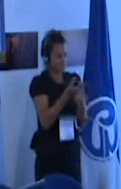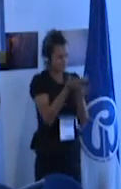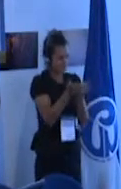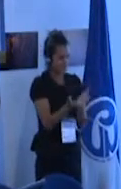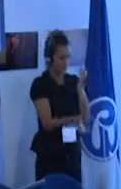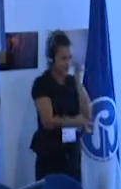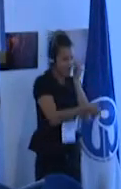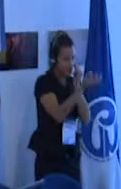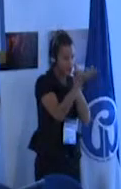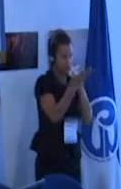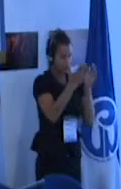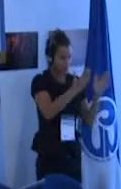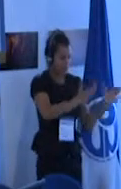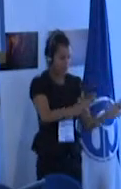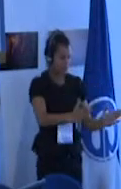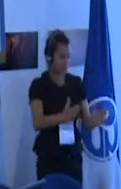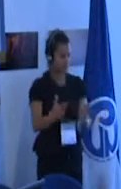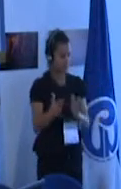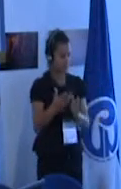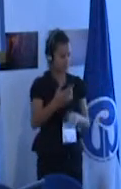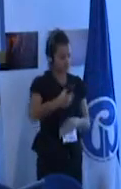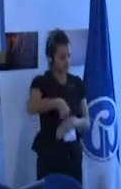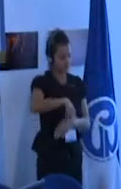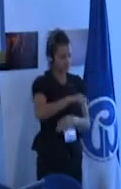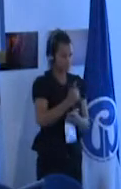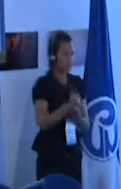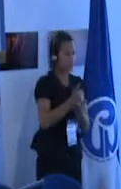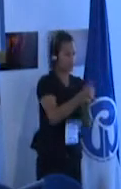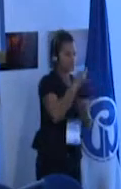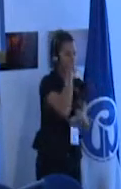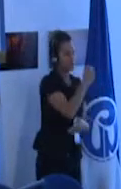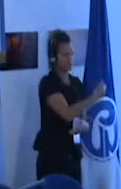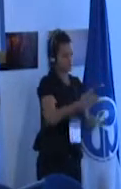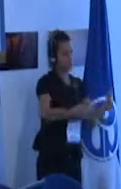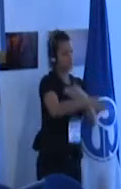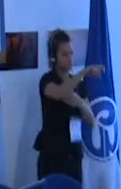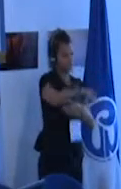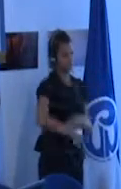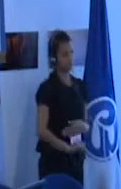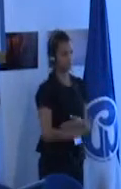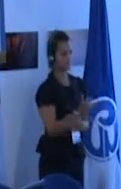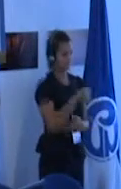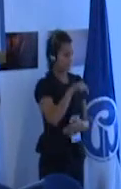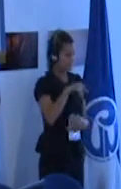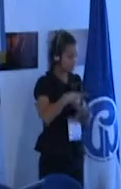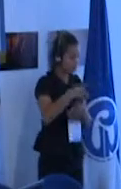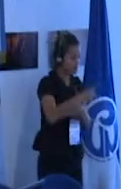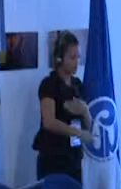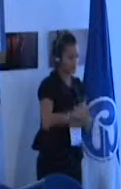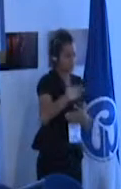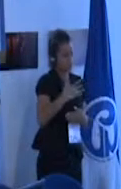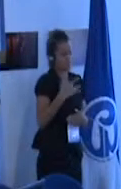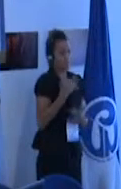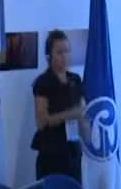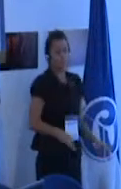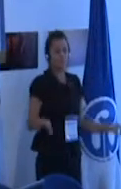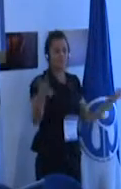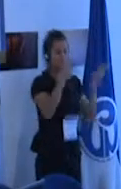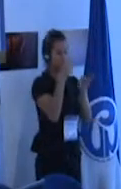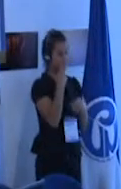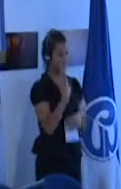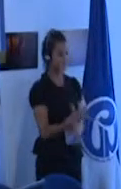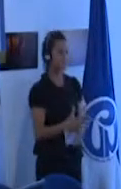organizacional permite la escolaridad de los niños y este proyecto para mí es muy importante porque